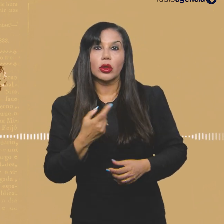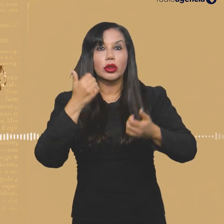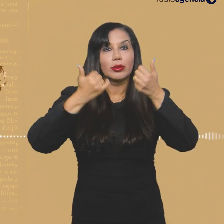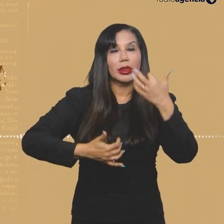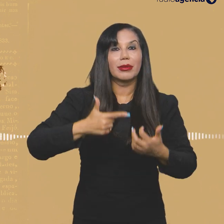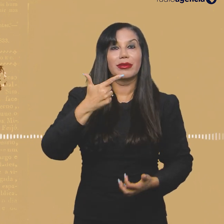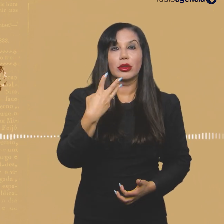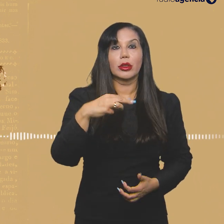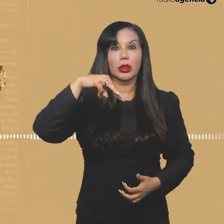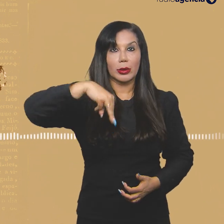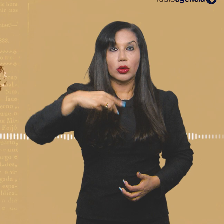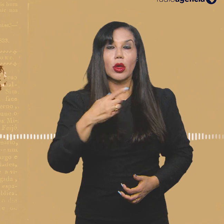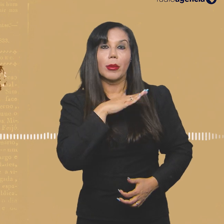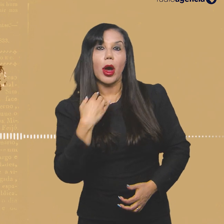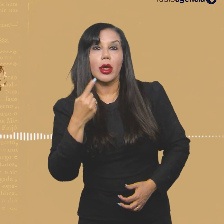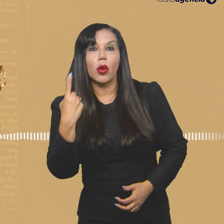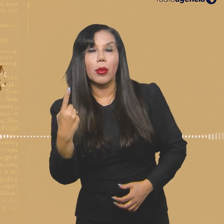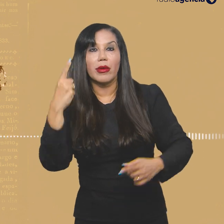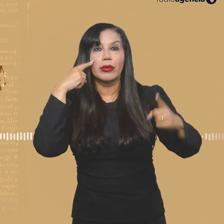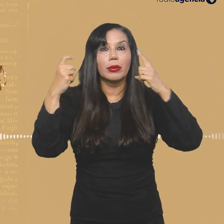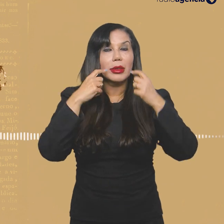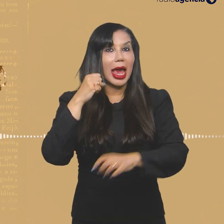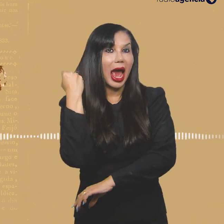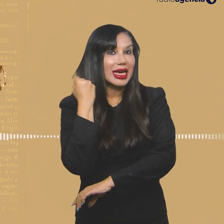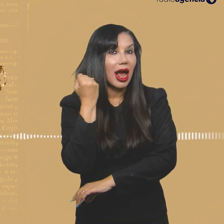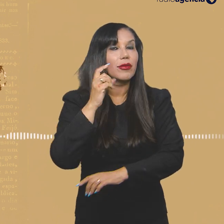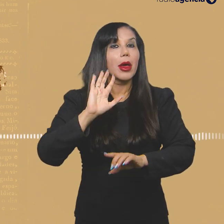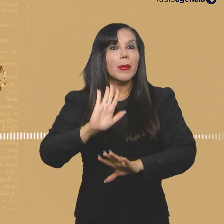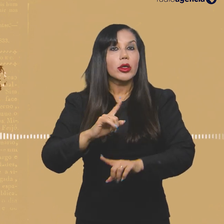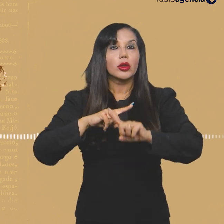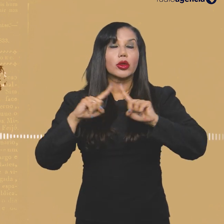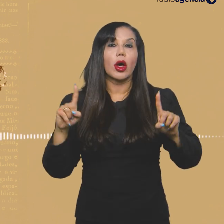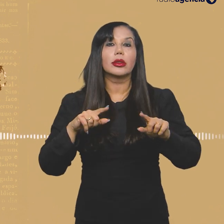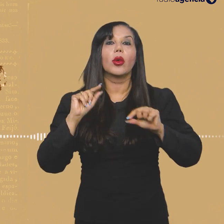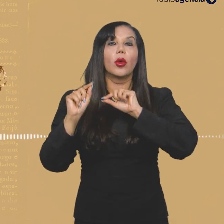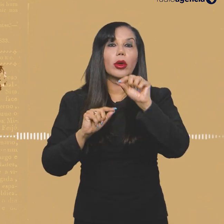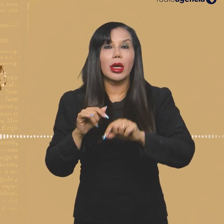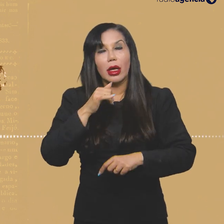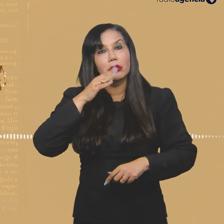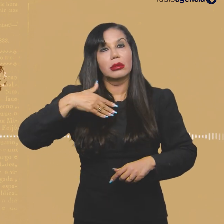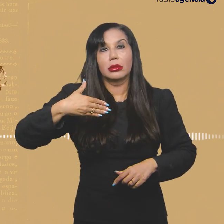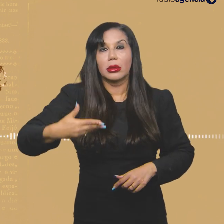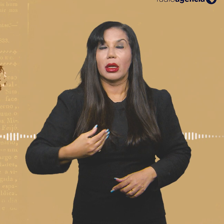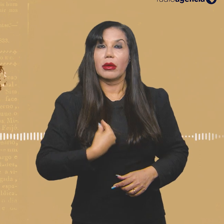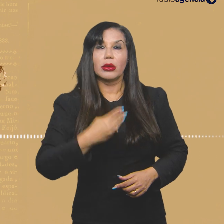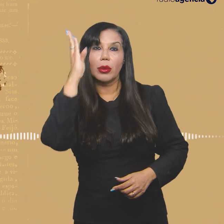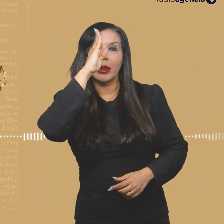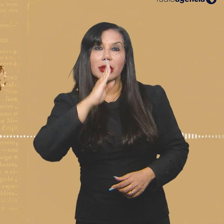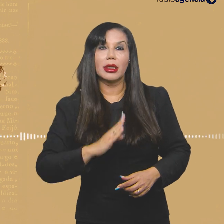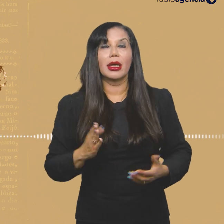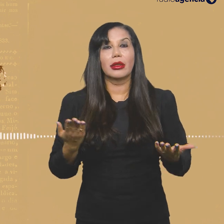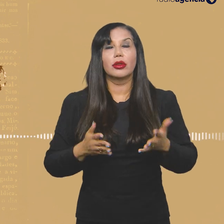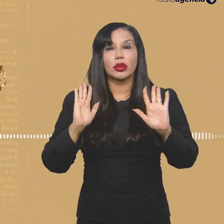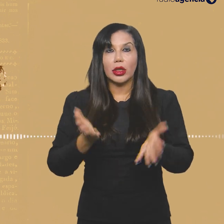assim, a gente está falando aquilo, 23 minutos e está morrendo violentamente. E isso é gravíssimo. E a gente simplesmente está no cotidiano do